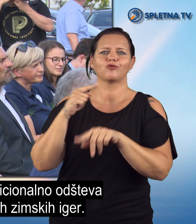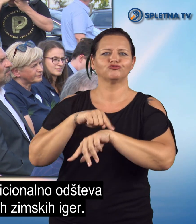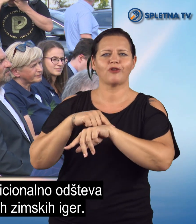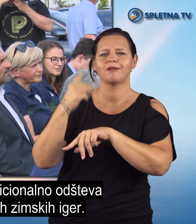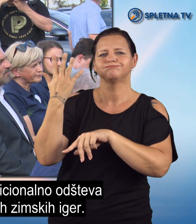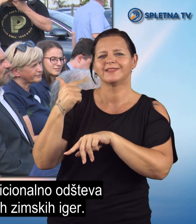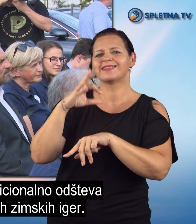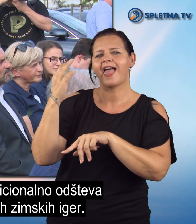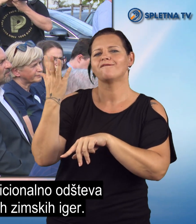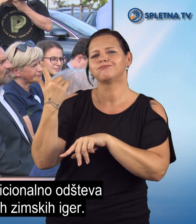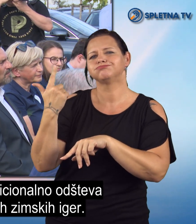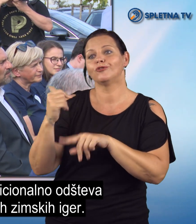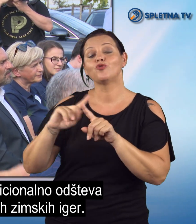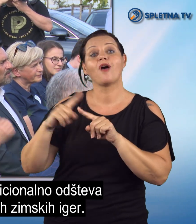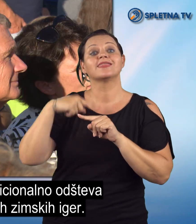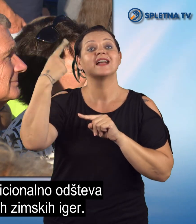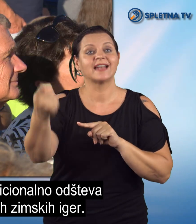naslednjih zimskih igr.